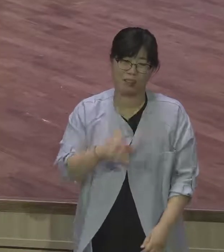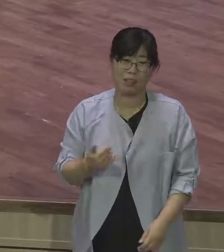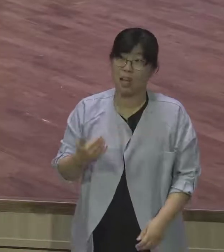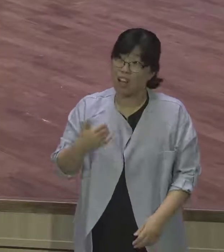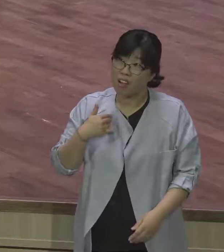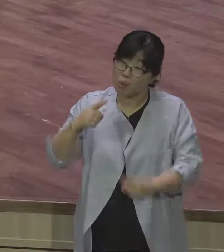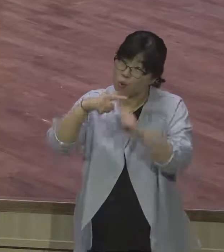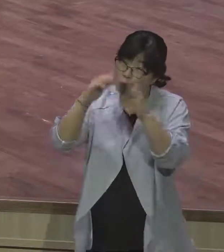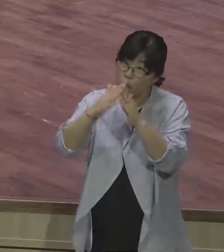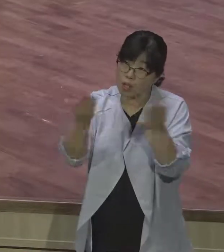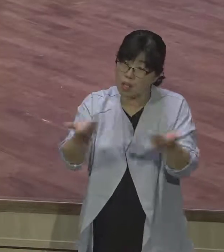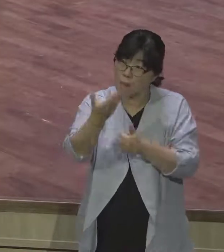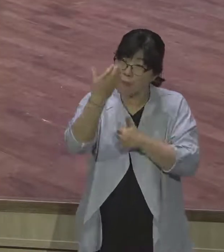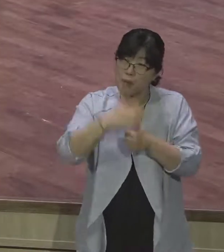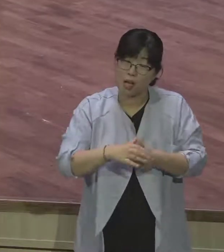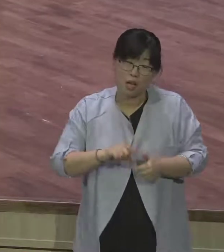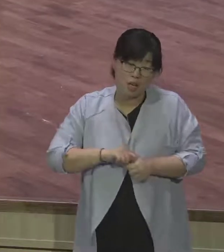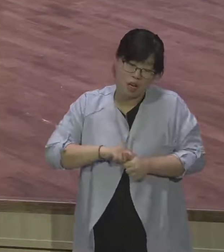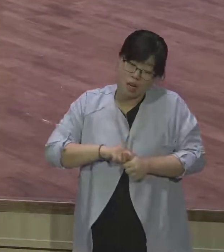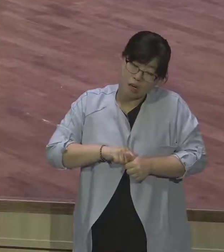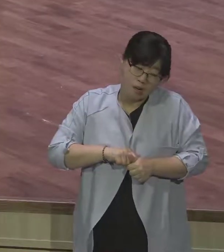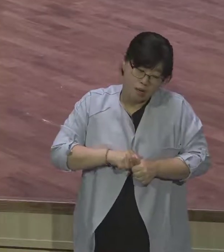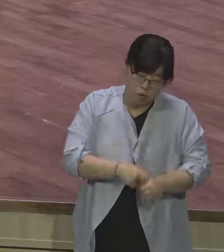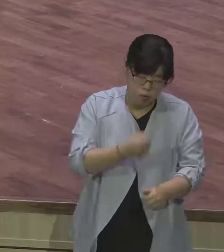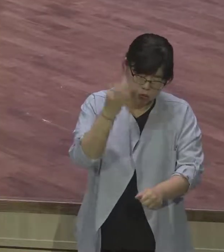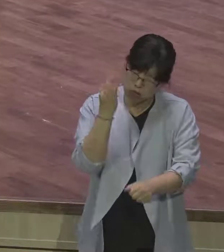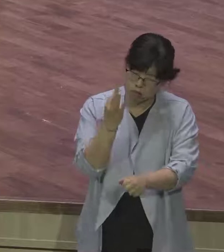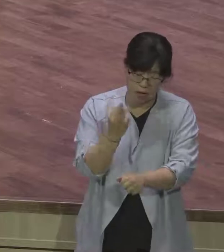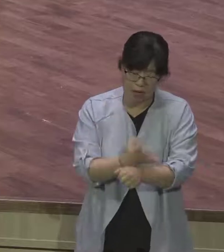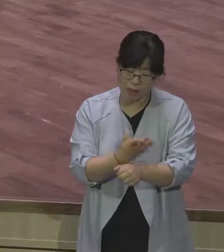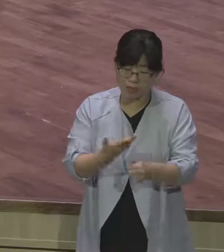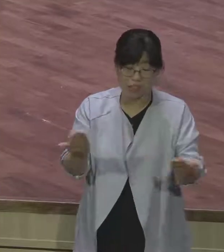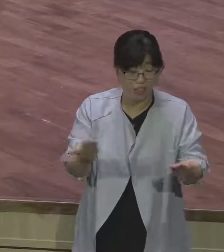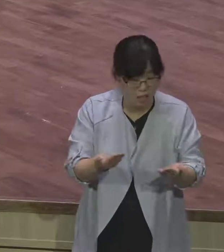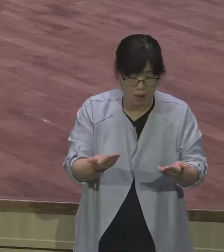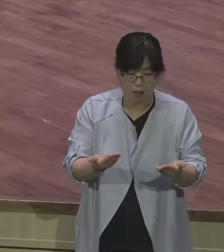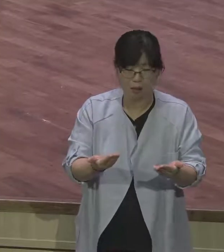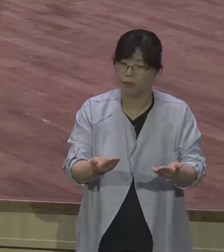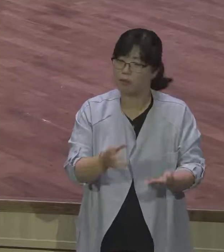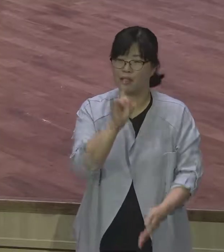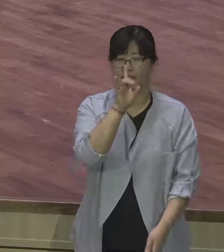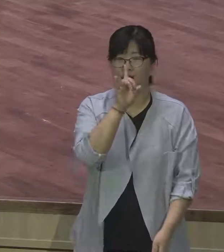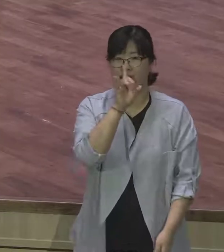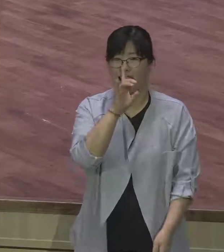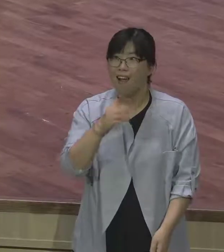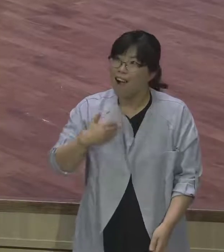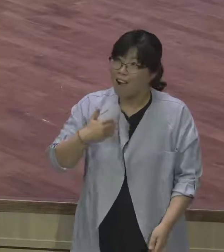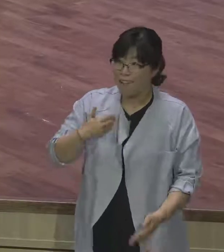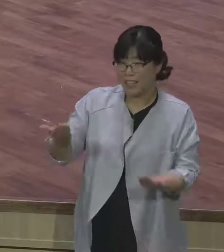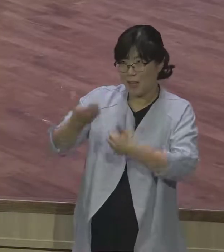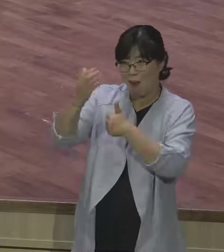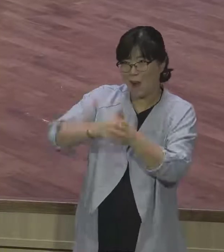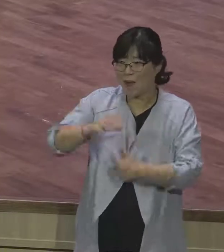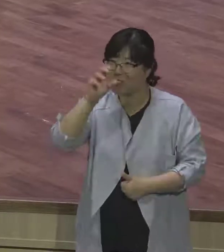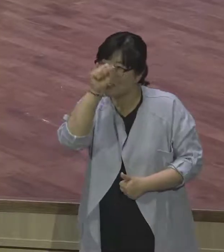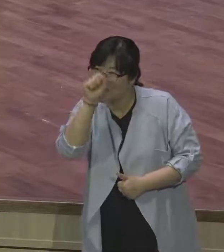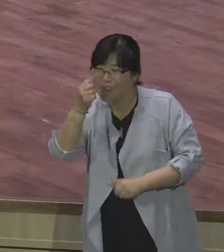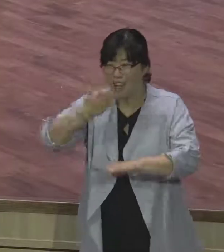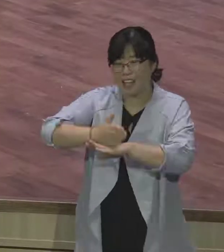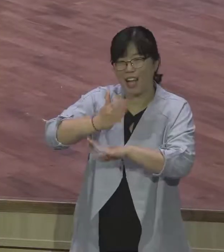어쩌다 이 직분을 맡아서 하나님 앞에 막 감격스럽고 교회가 사랑스럽고 모든 성도들이 다 아름다워 보이고. 아멘. 그렇게